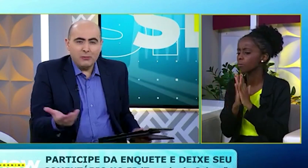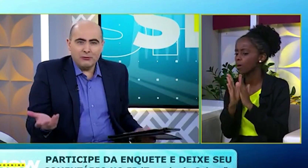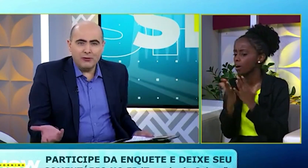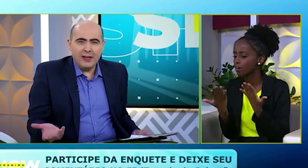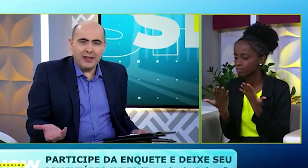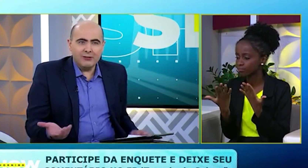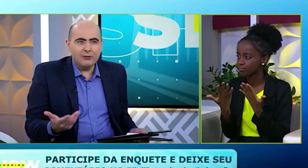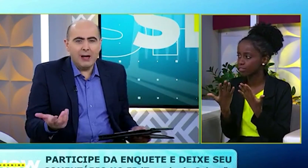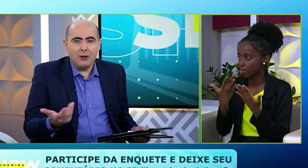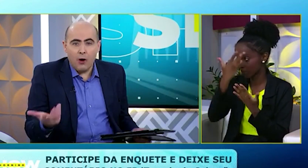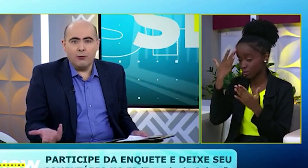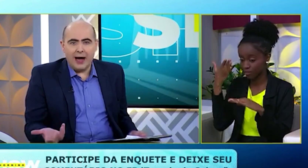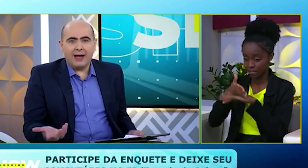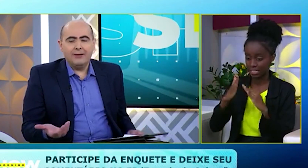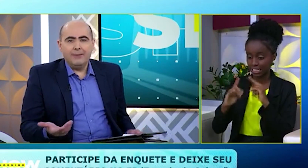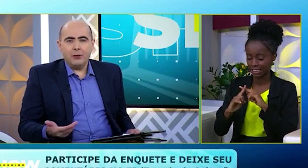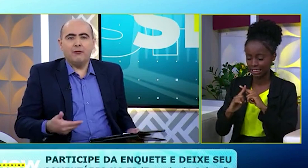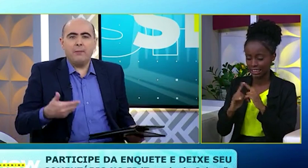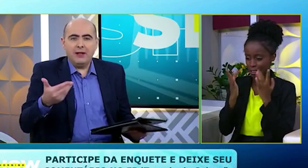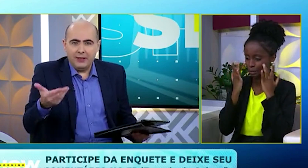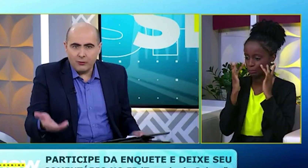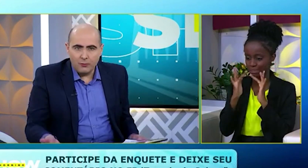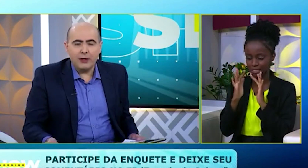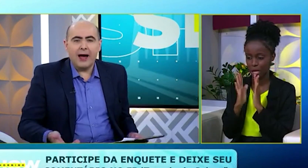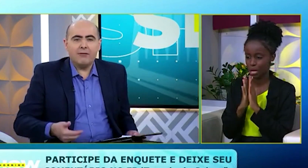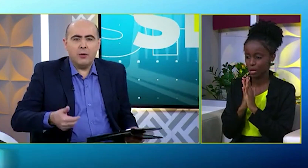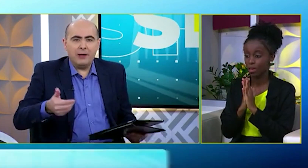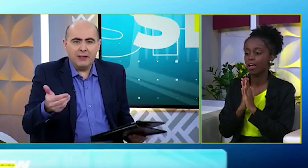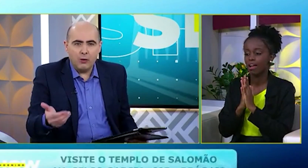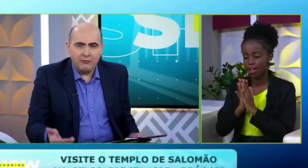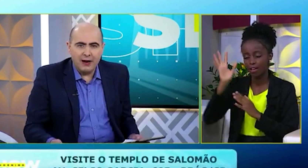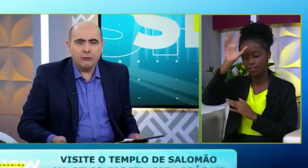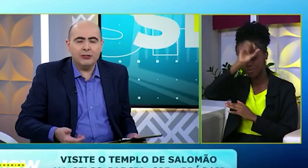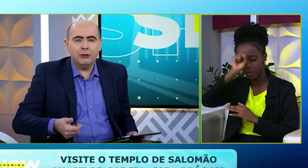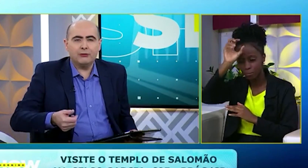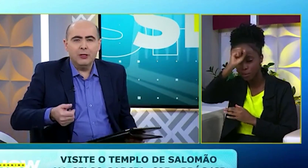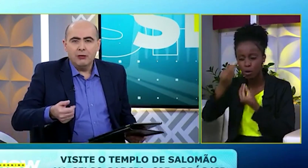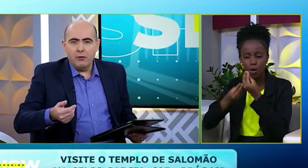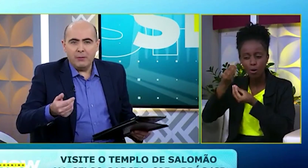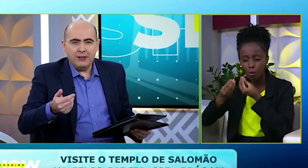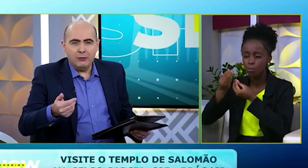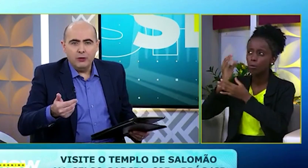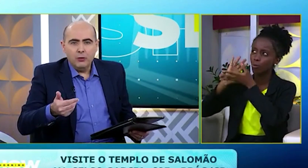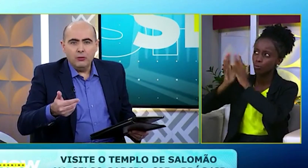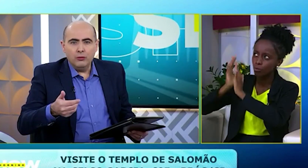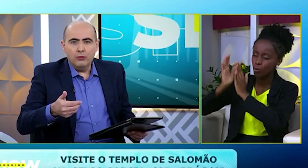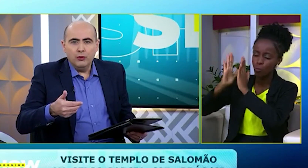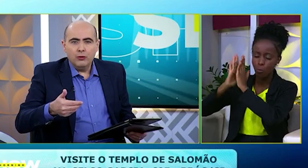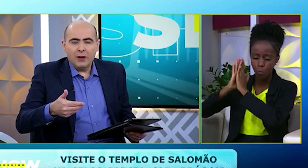Muitas pessoas vêm na igreja e não sabem como orar. Então, vão aprender como orar, vão aprender como falar com Deus, vão aprender